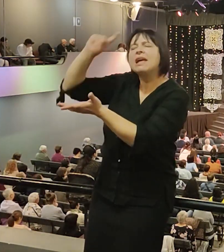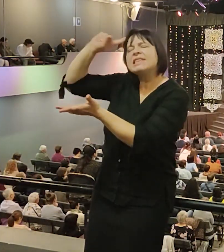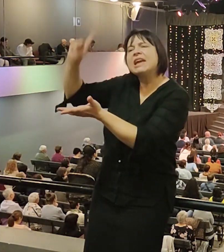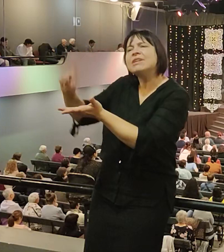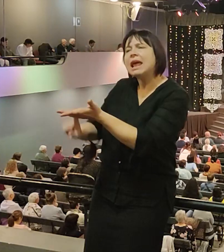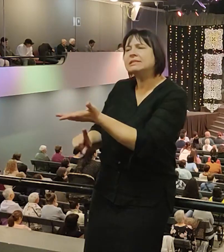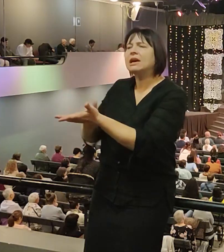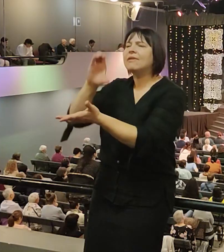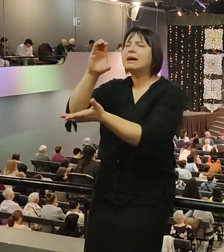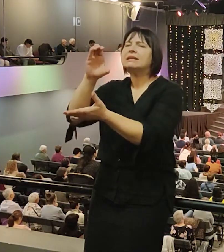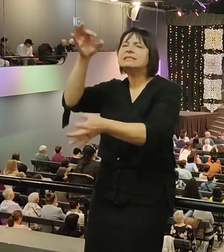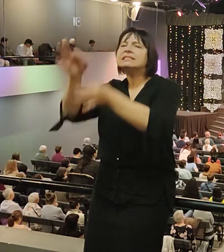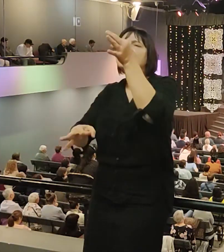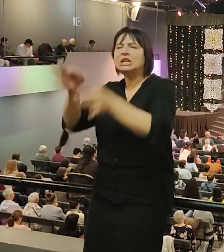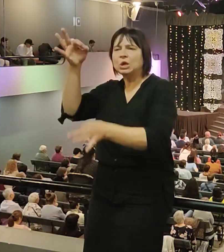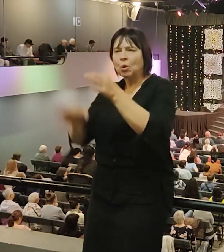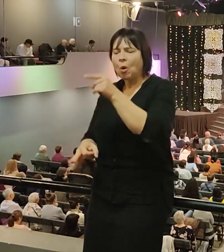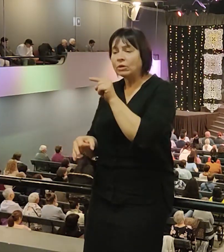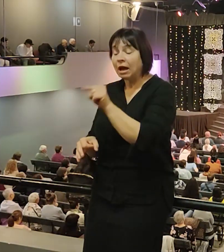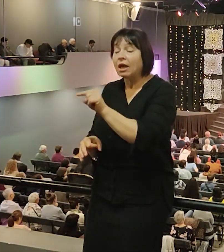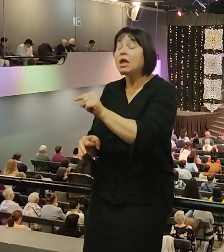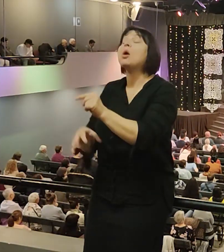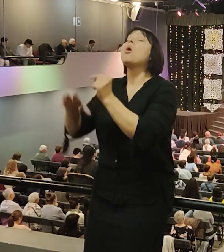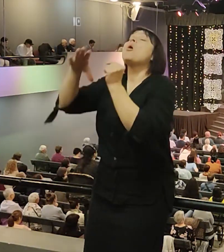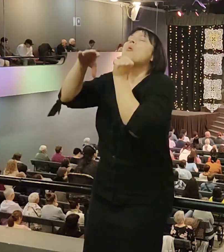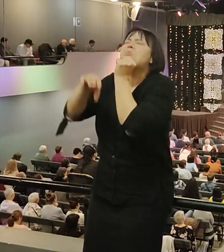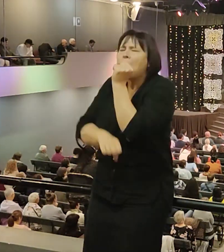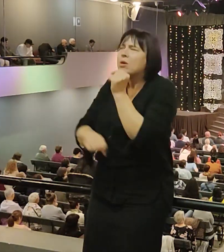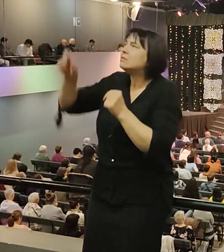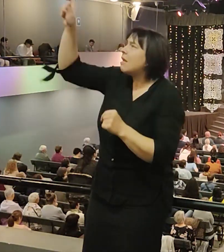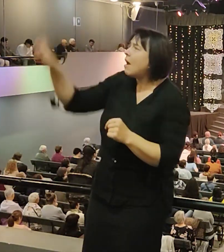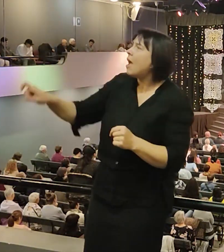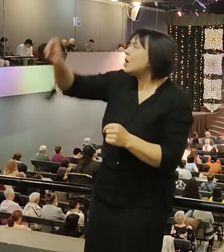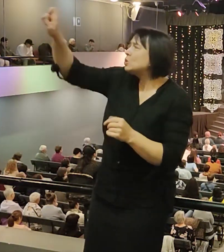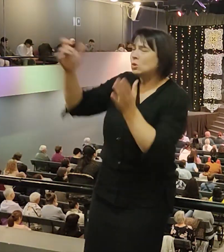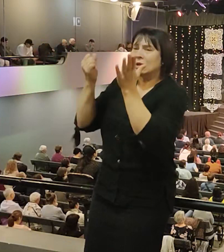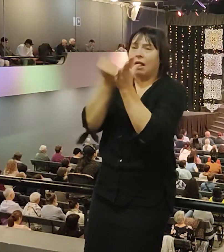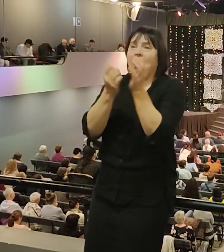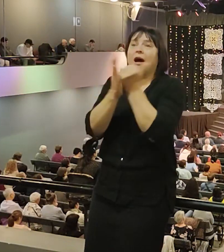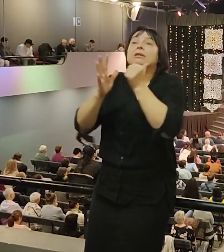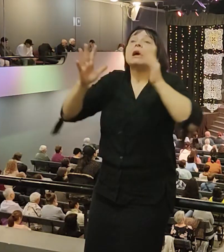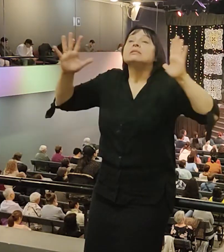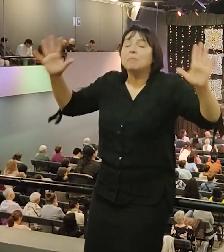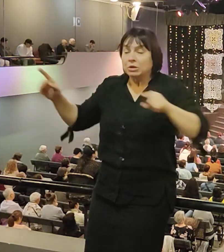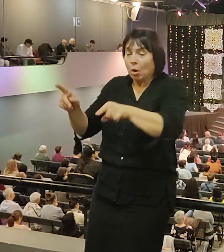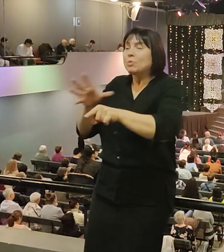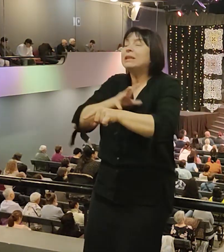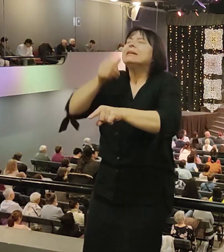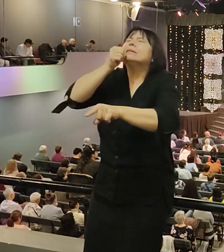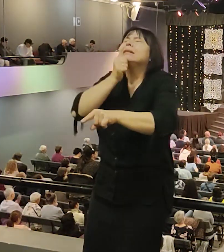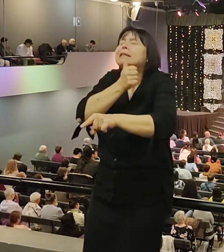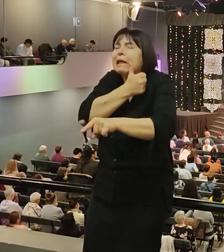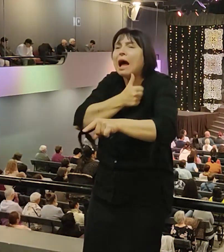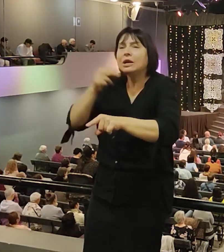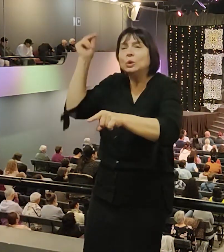Христа Иосиф Аримафийский, тайный ученик, набрался мужества. Друзья,